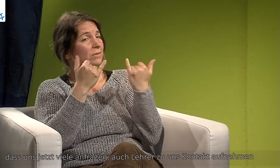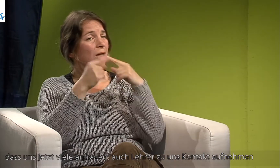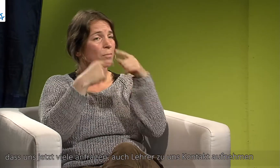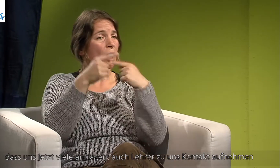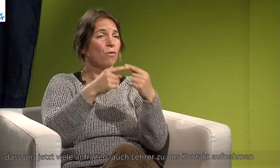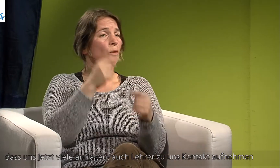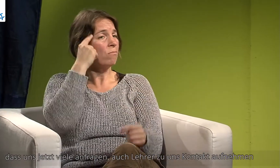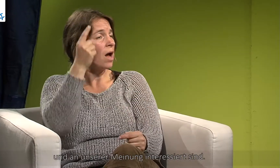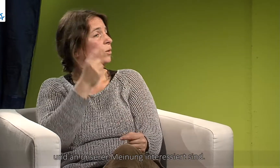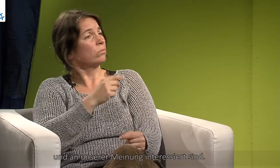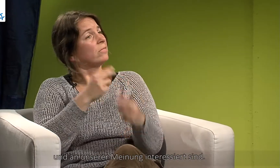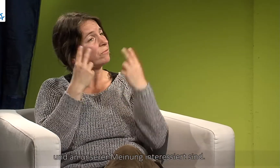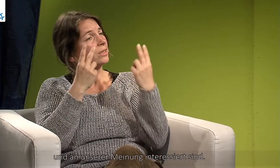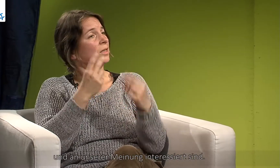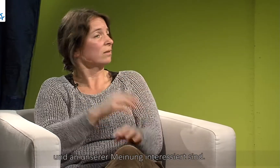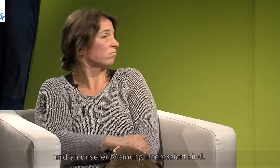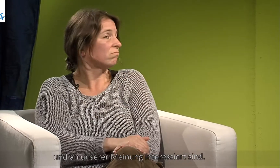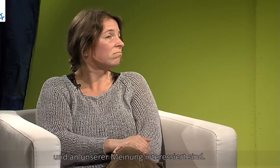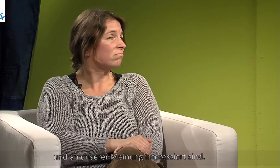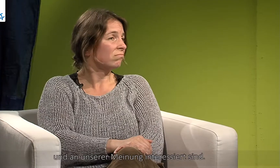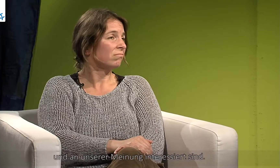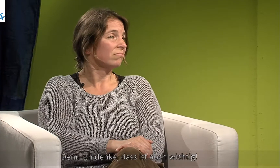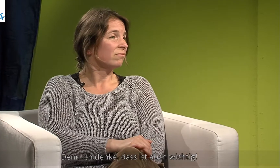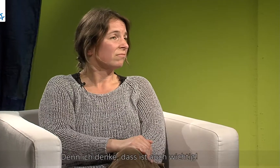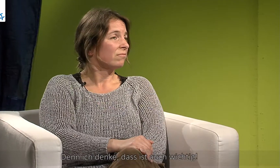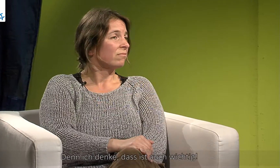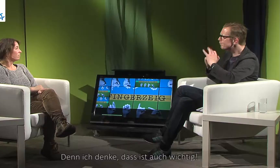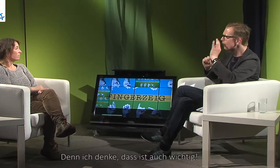Kontakt aufnehmen und an unserer Meinung interessiert sind. Ich denke das ist auch wichtig.